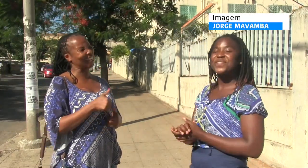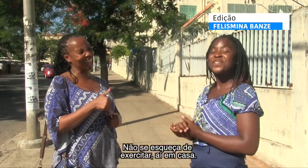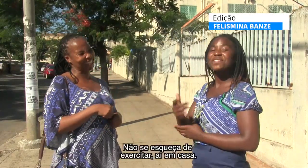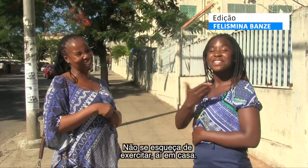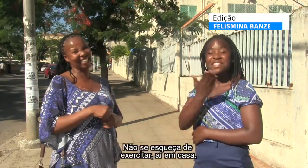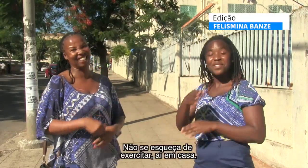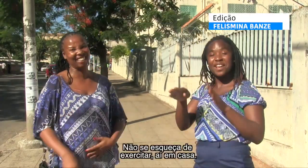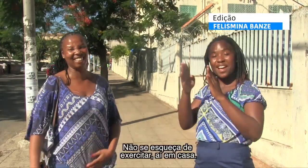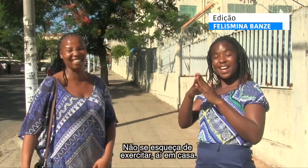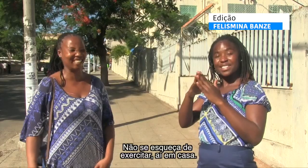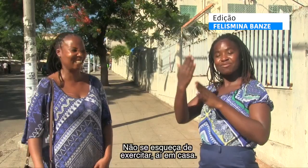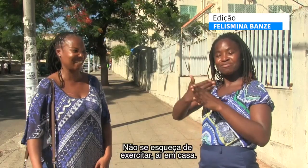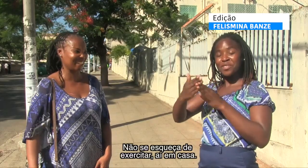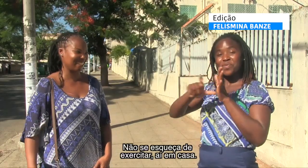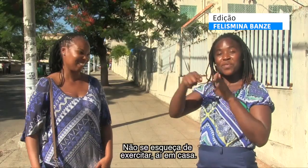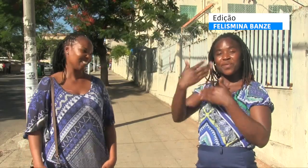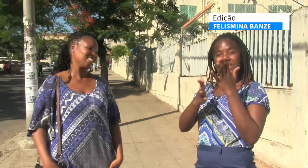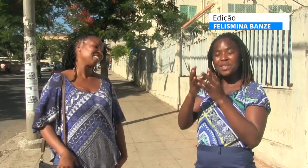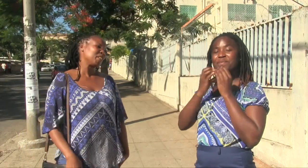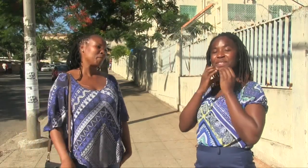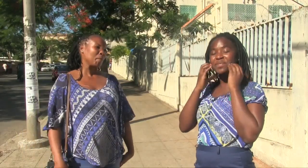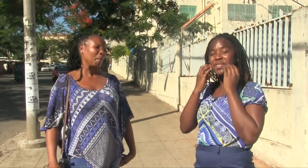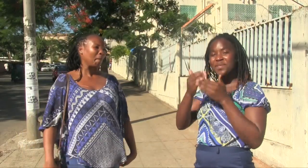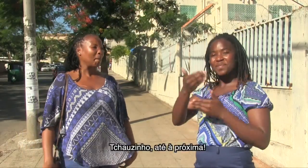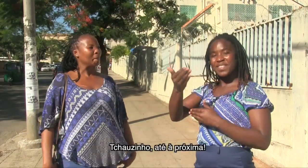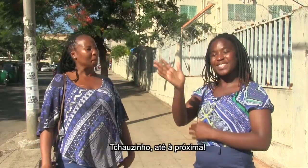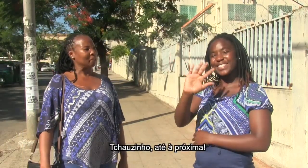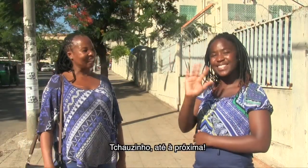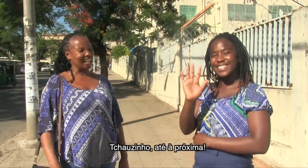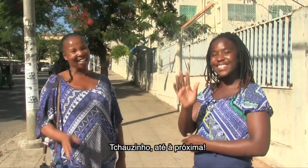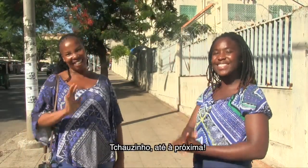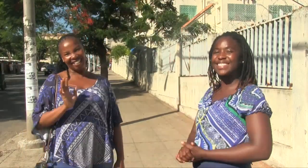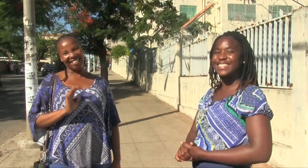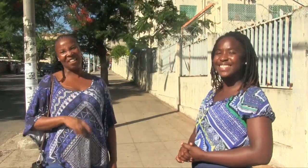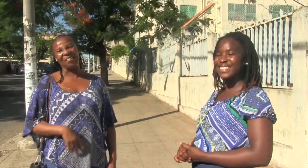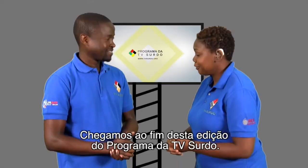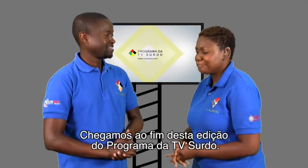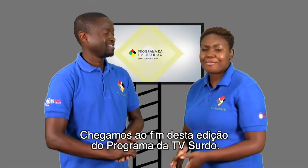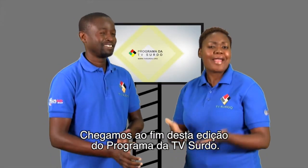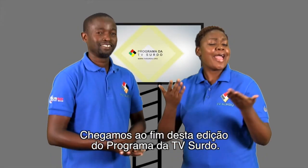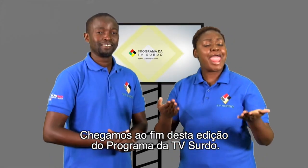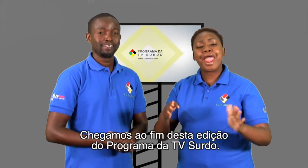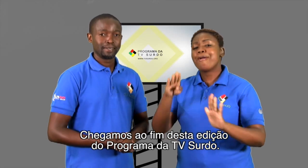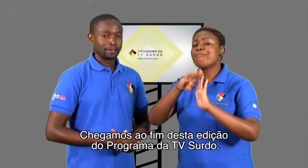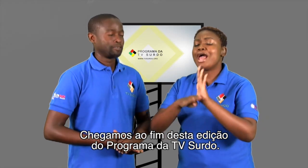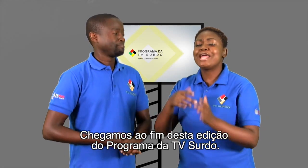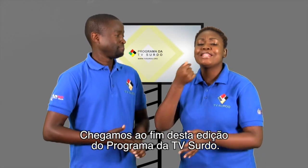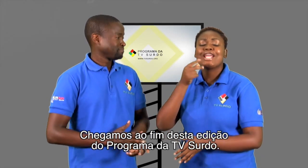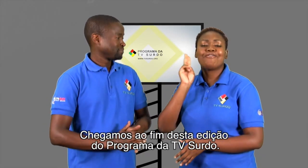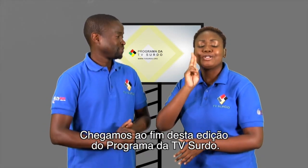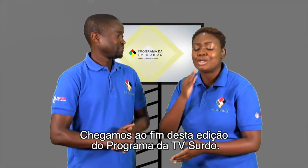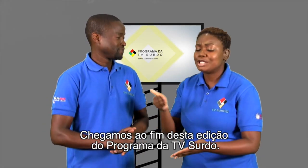Não se esqueça de exercitar aí em casa. Tchauzinho. Até a próxima. Chegamos ao fim desta